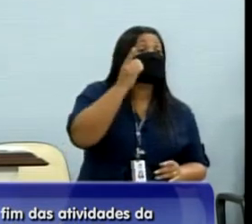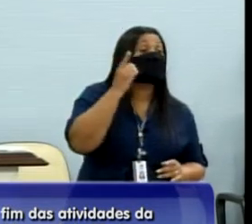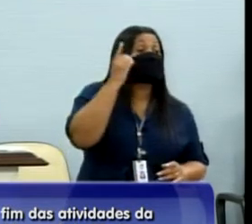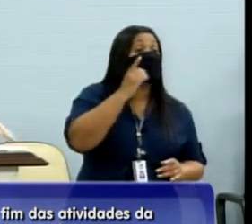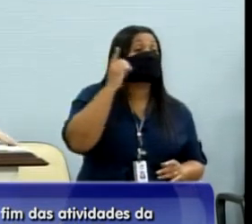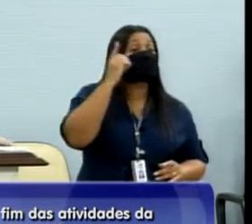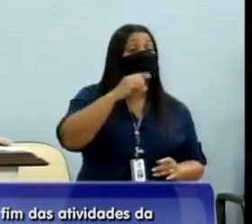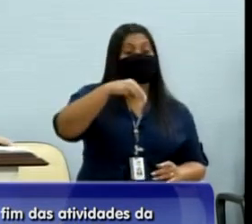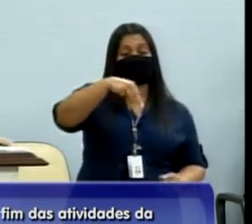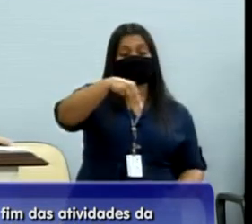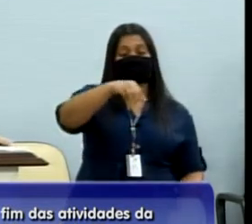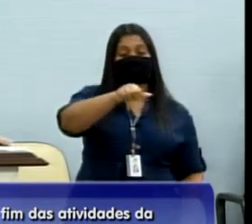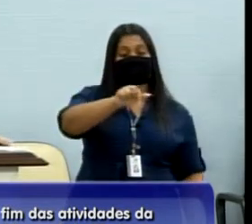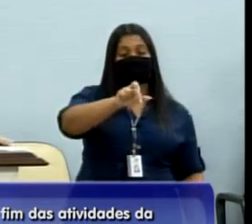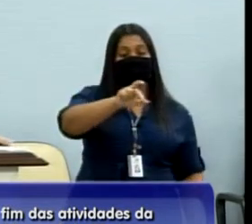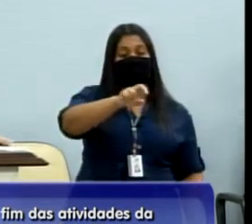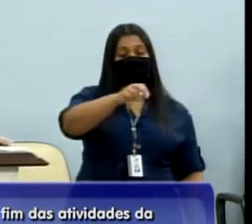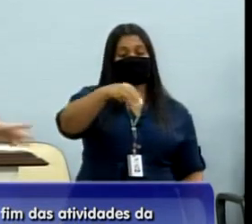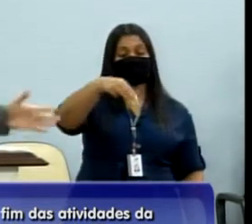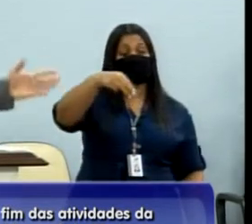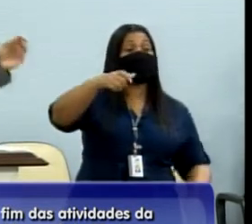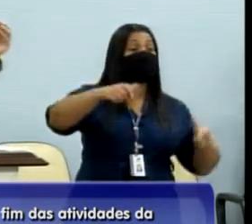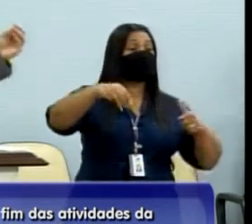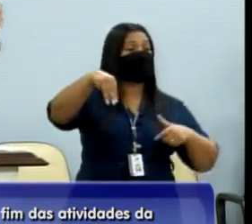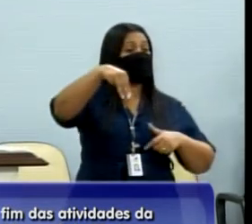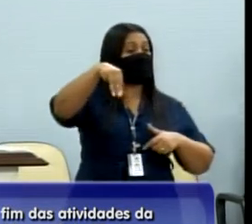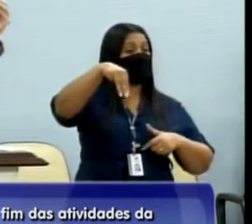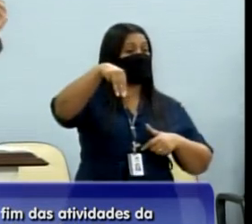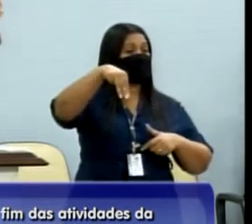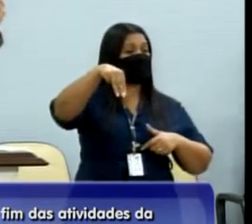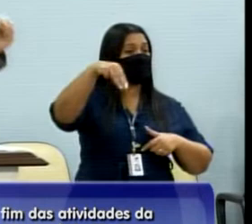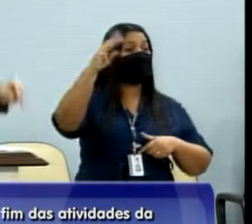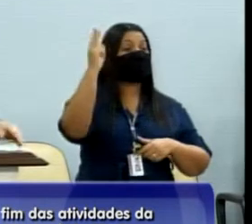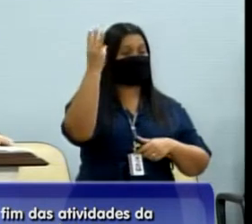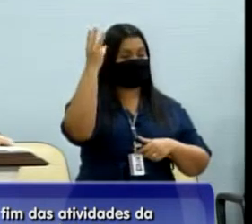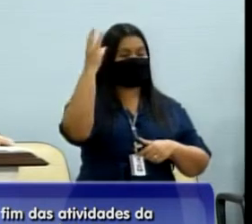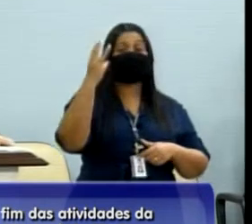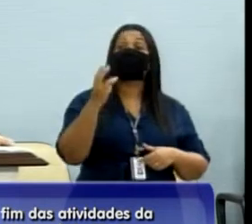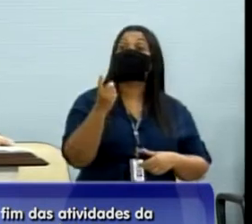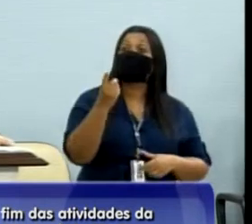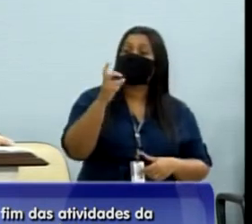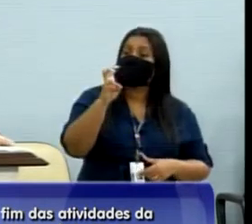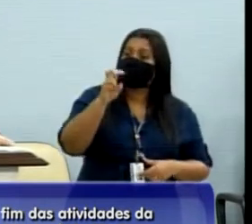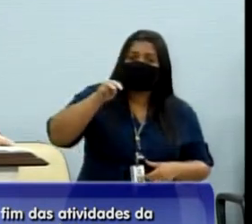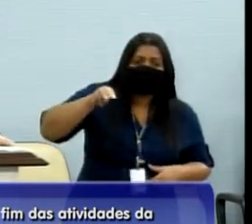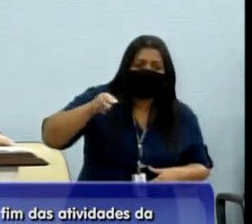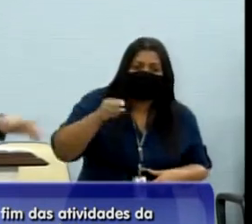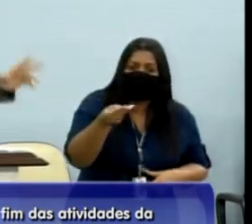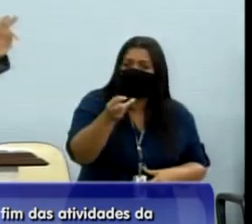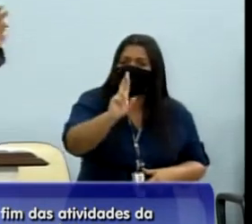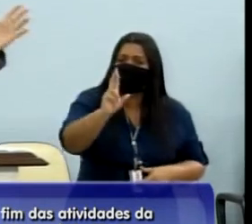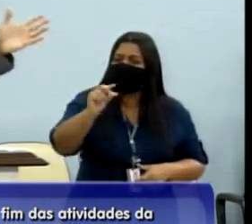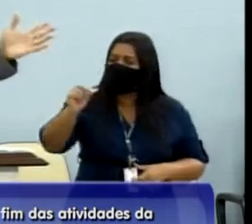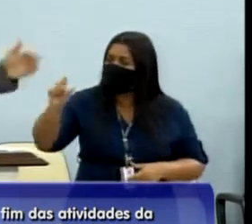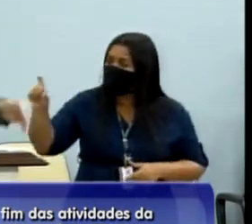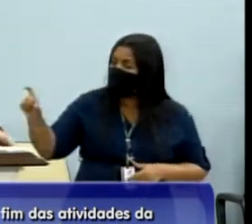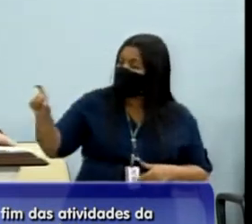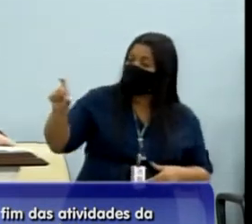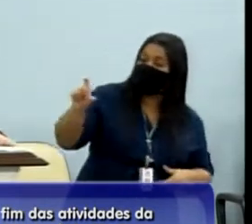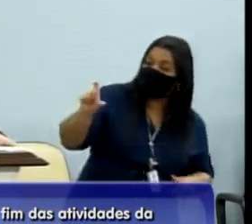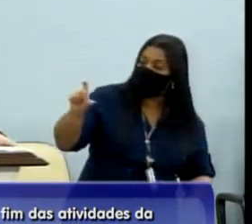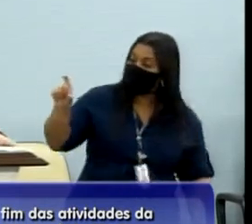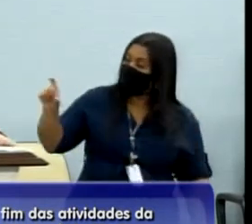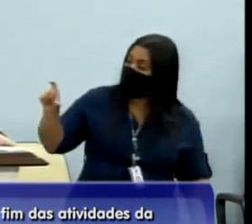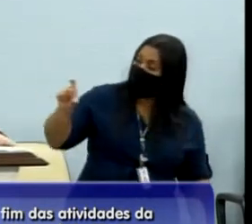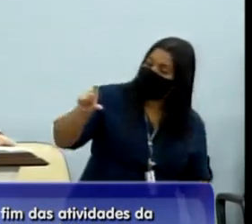do PSL e do Maranhão. 15 milhões de reais de emendas, supostamente,